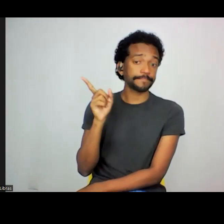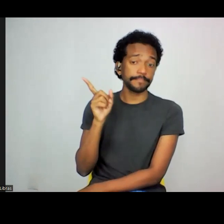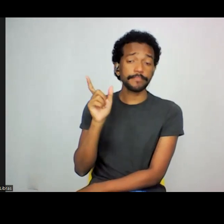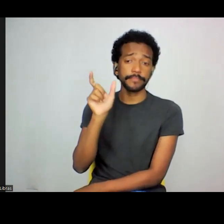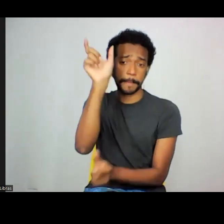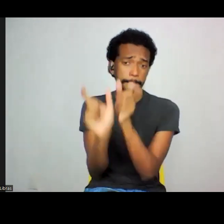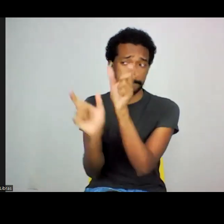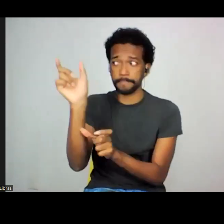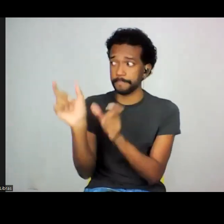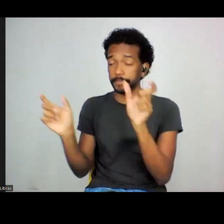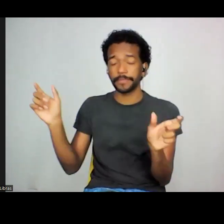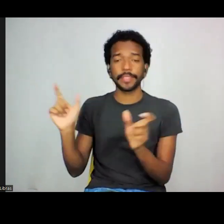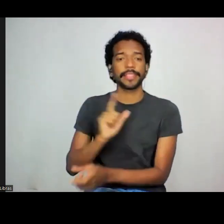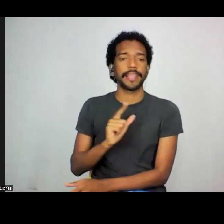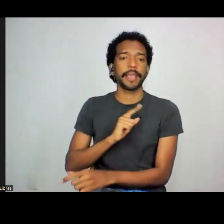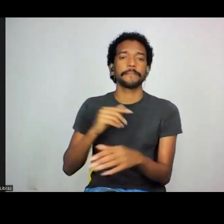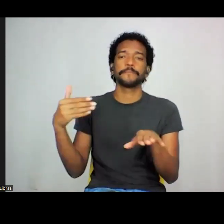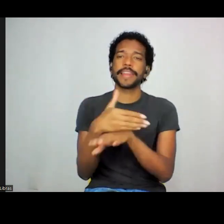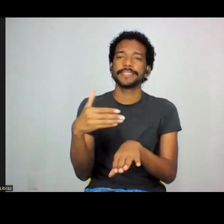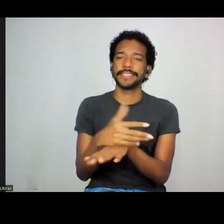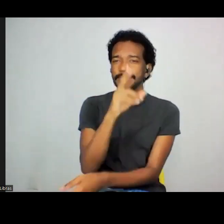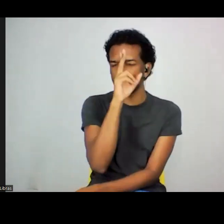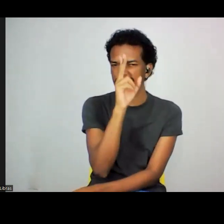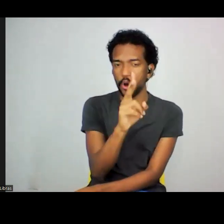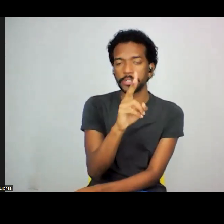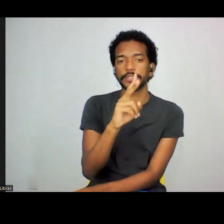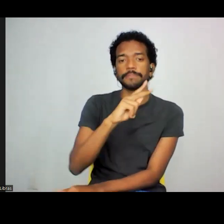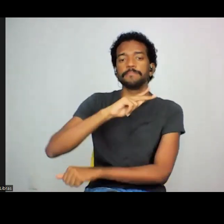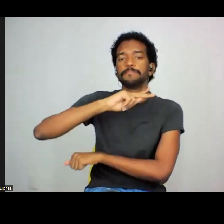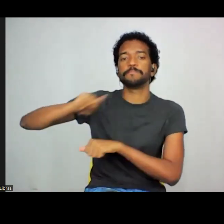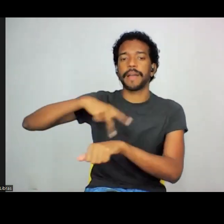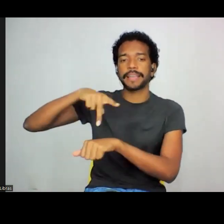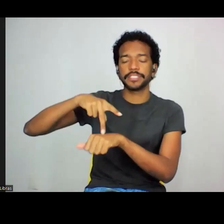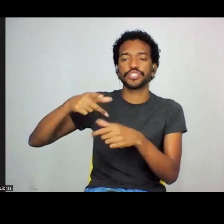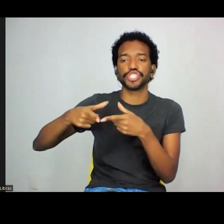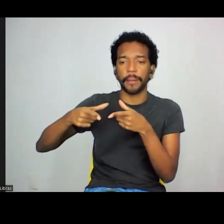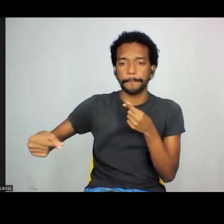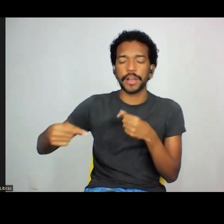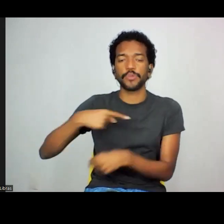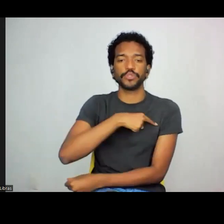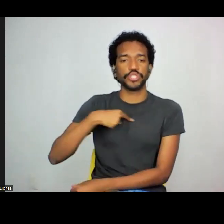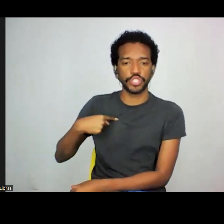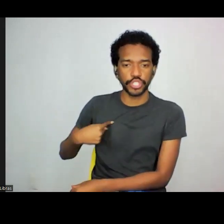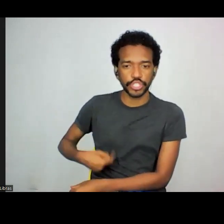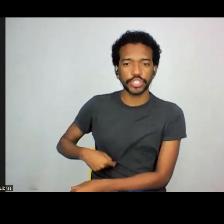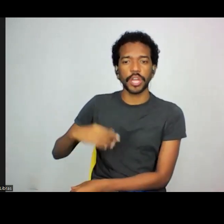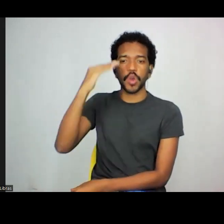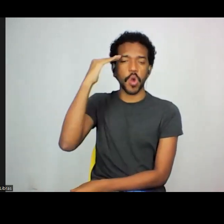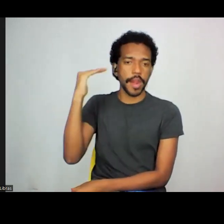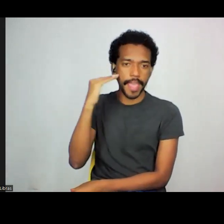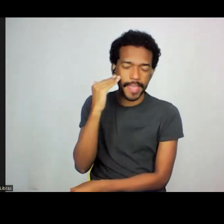tem uma presença muito forte dos países, do Japão, da China, da Coreia, mas principalmente